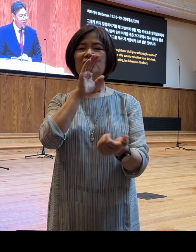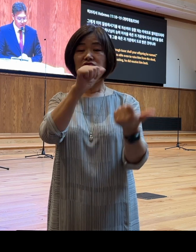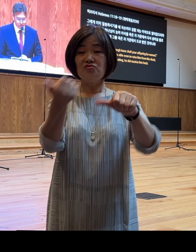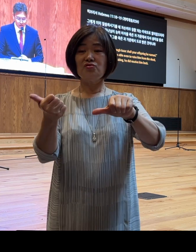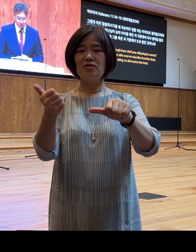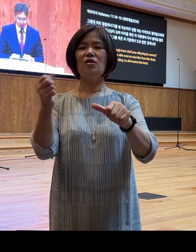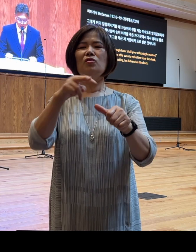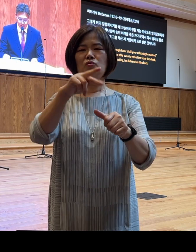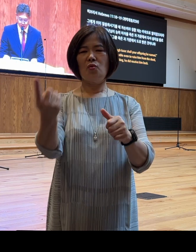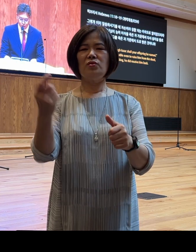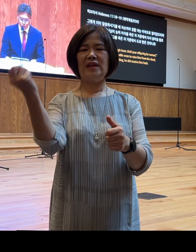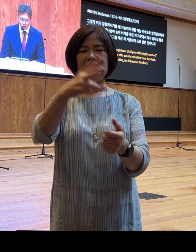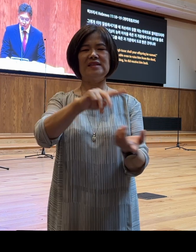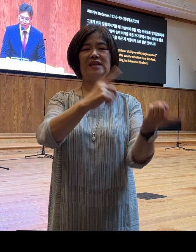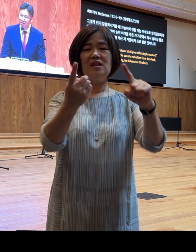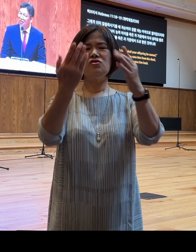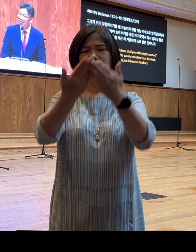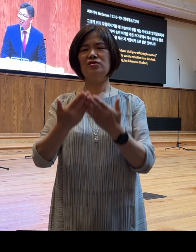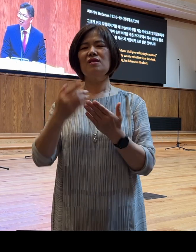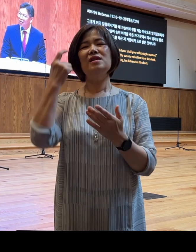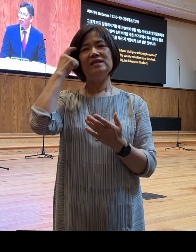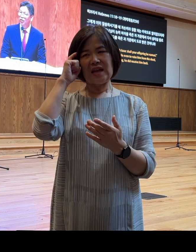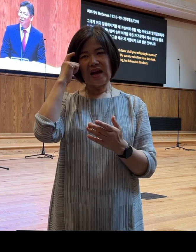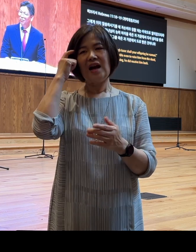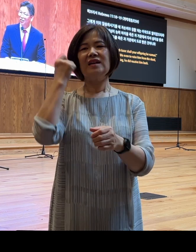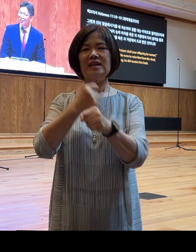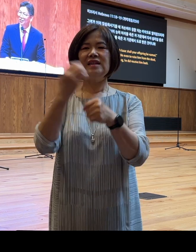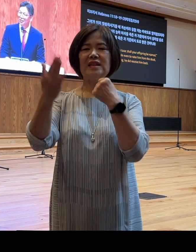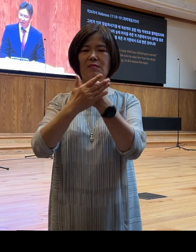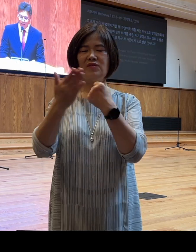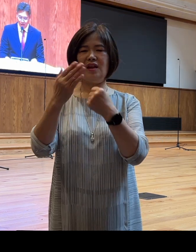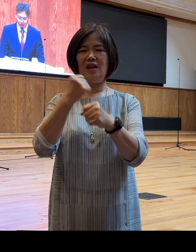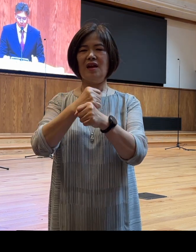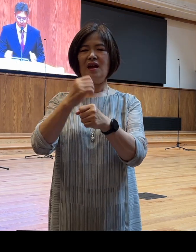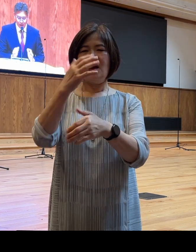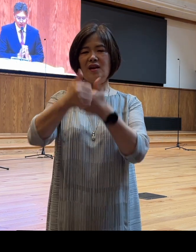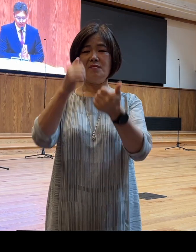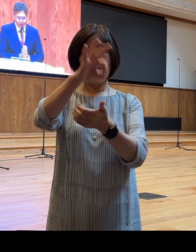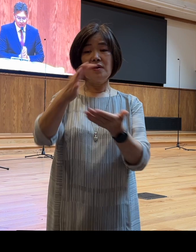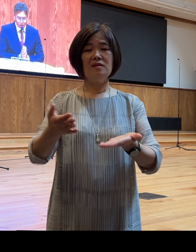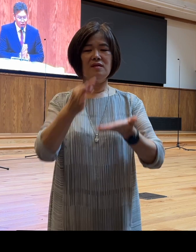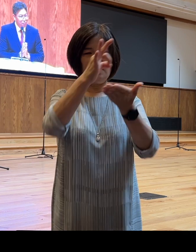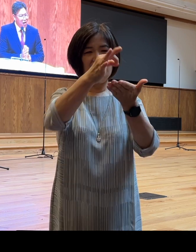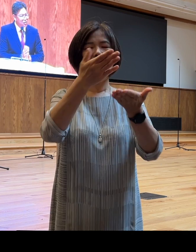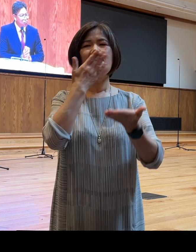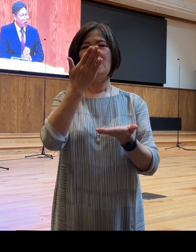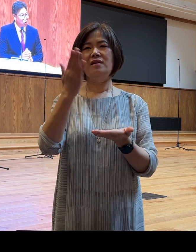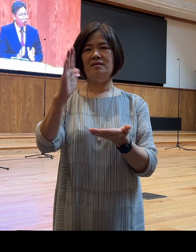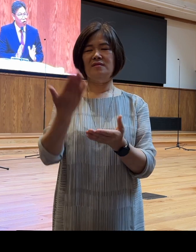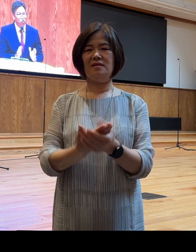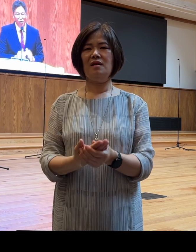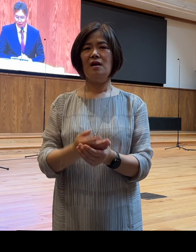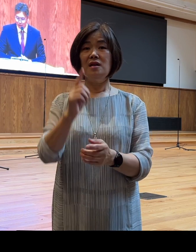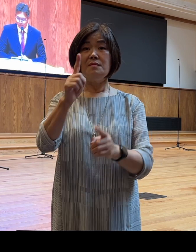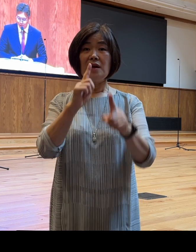살리실 줄을 생각했다라고 얘기합니다 여러분 그런데 이 말씀보다 더 중요한 말씀이 있어요